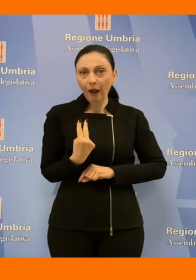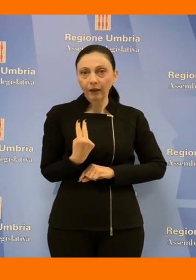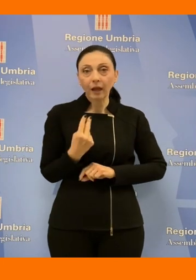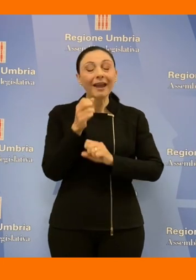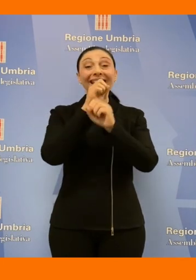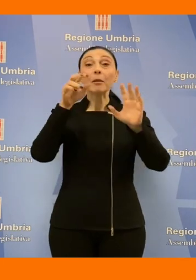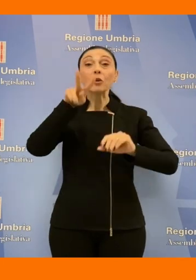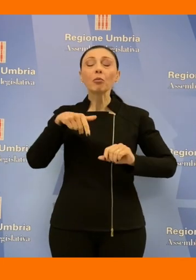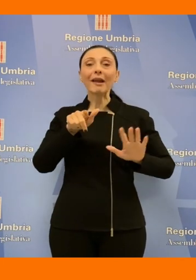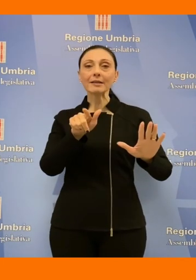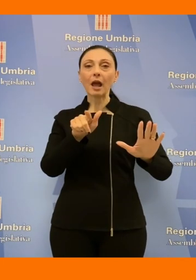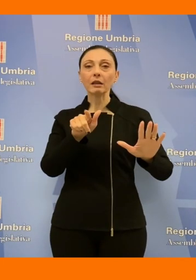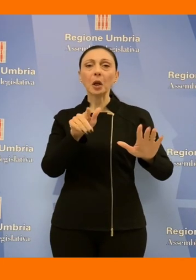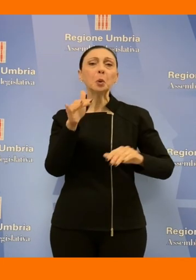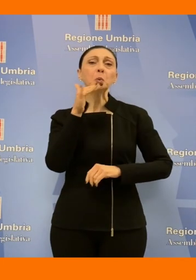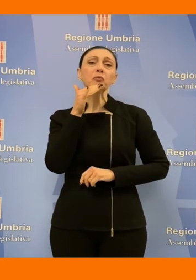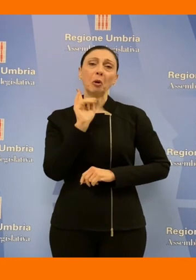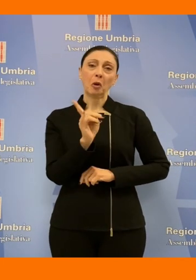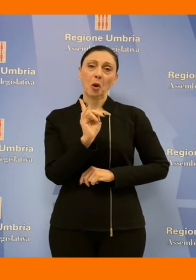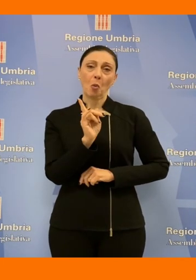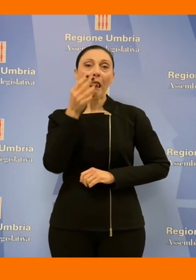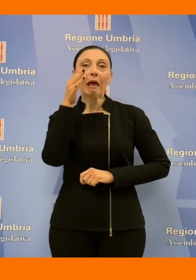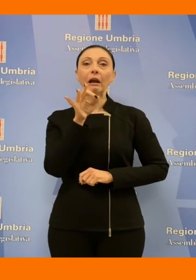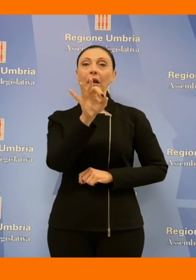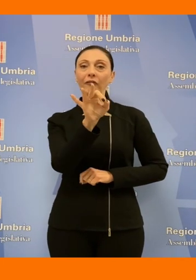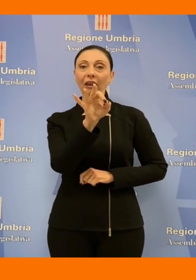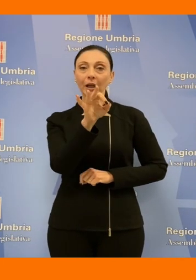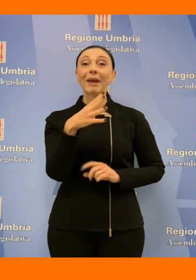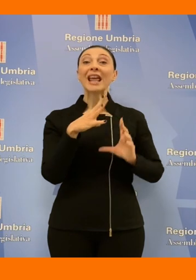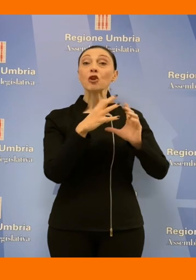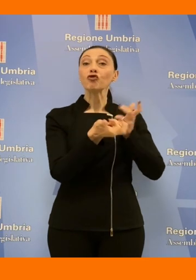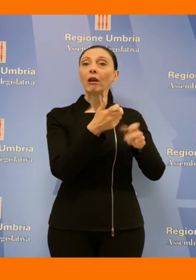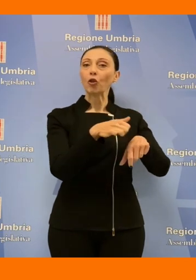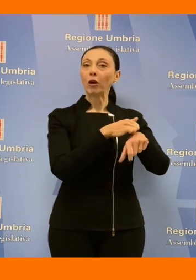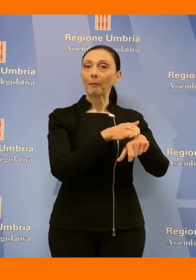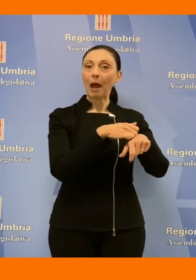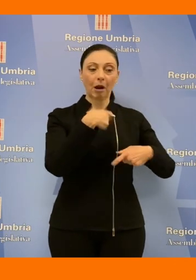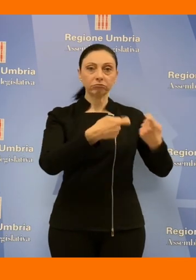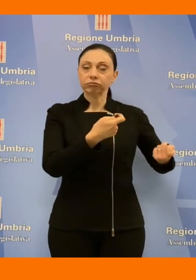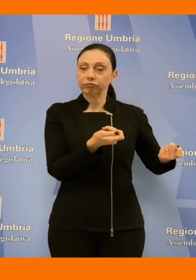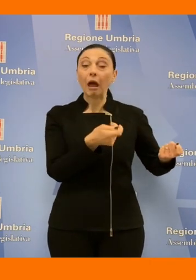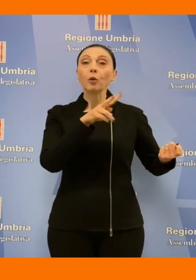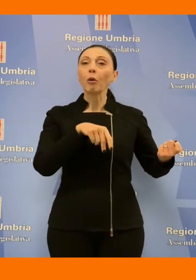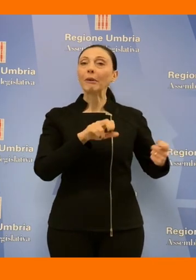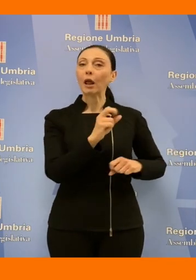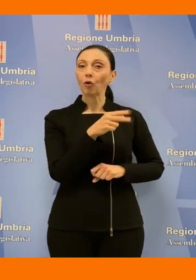bastato prendere a riferimento i costi di realizzazione dell'inceneritore di Parma nel 2012 è stato possibile